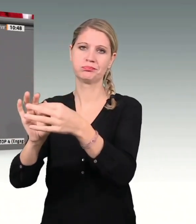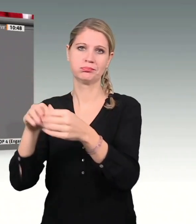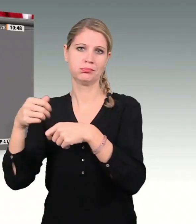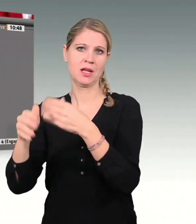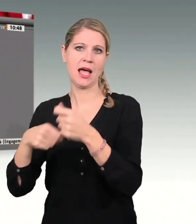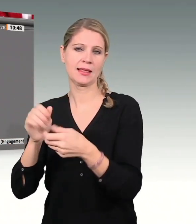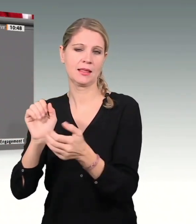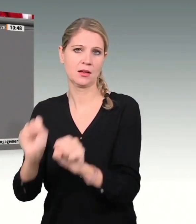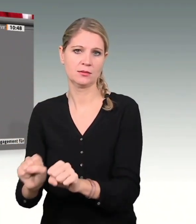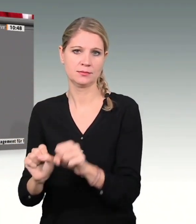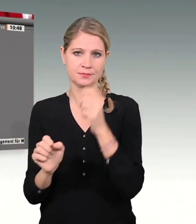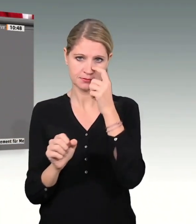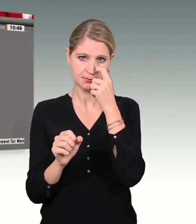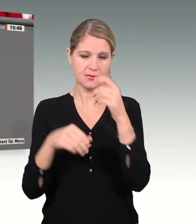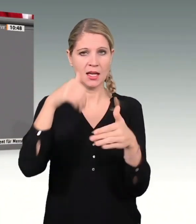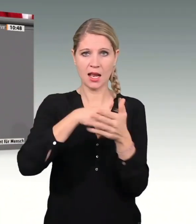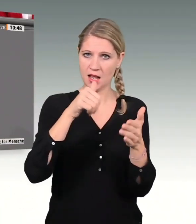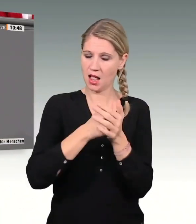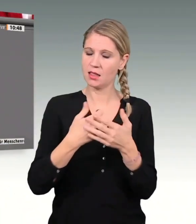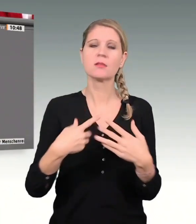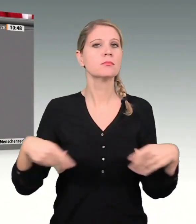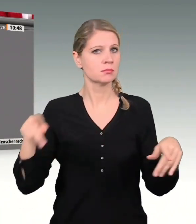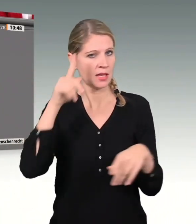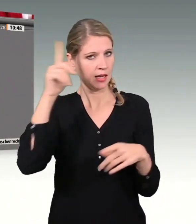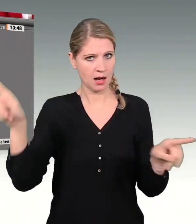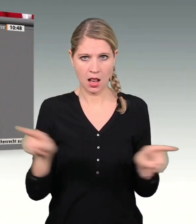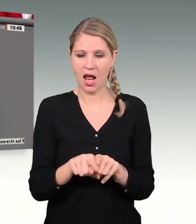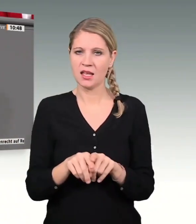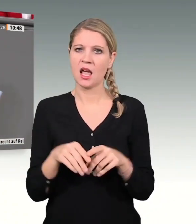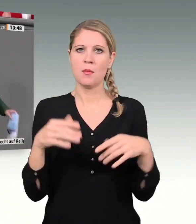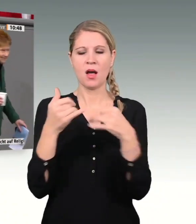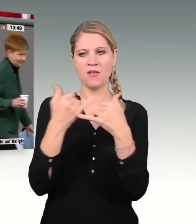das Anliegen teilen wir. Über die Ausgestaltung werden wir ja wohl weiterreden.